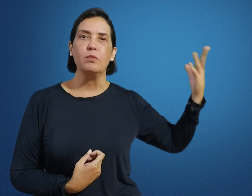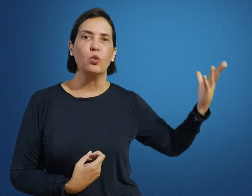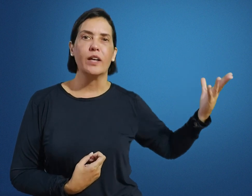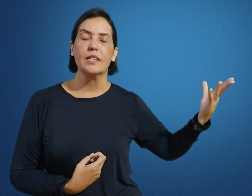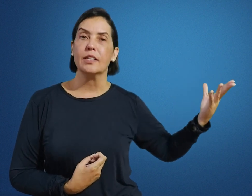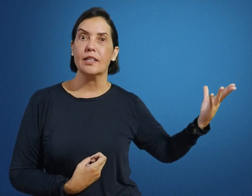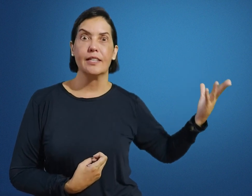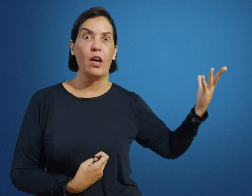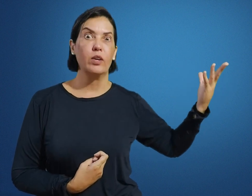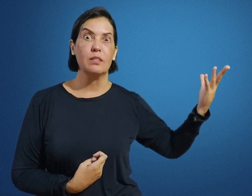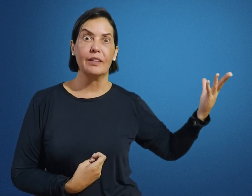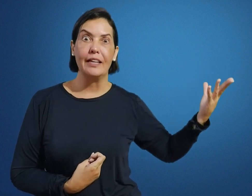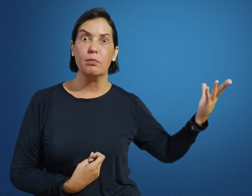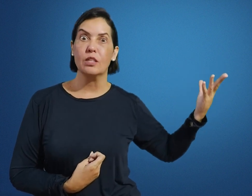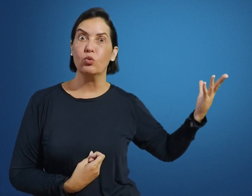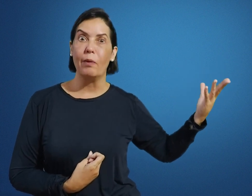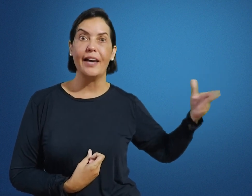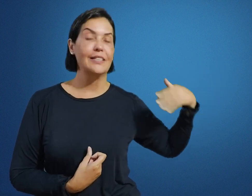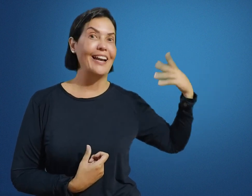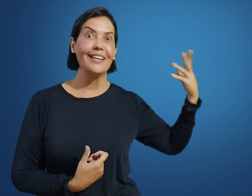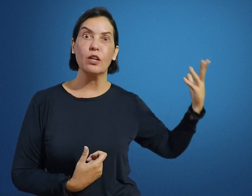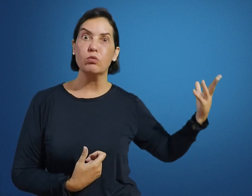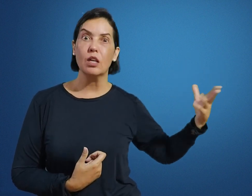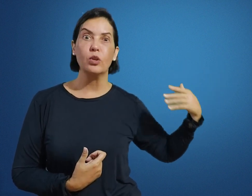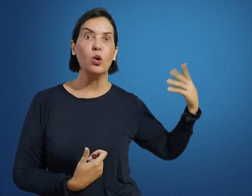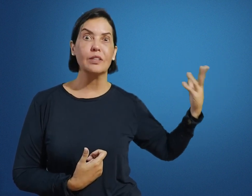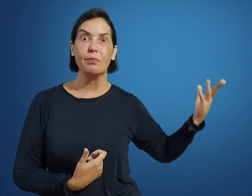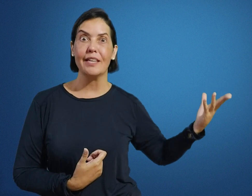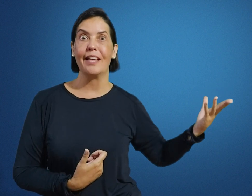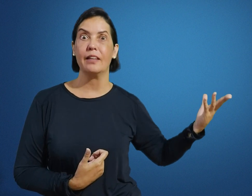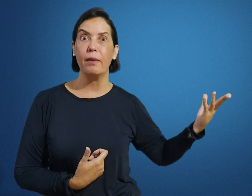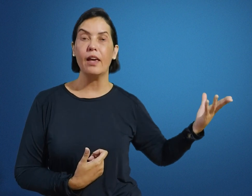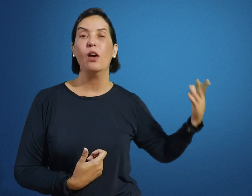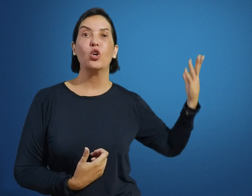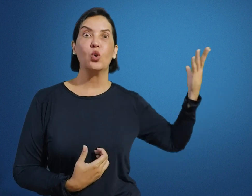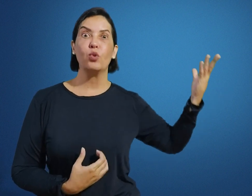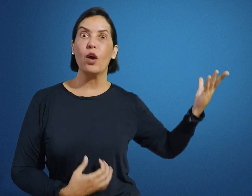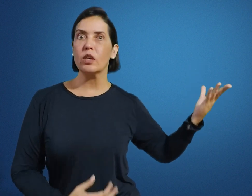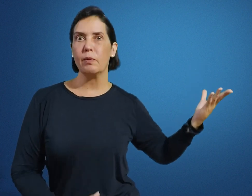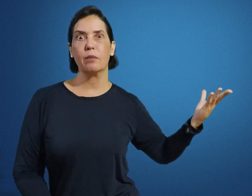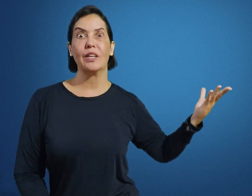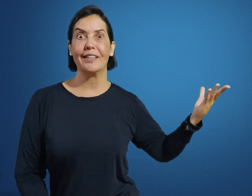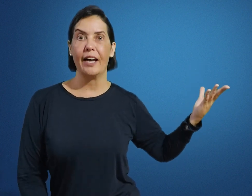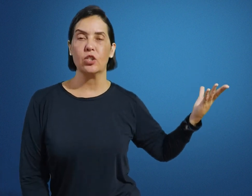.456, que é reconhecimento da Libras e tudo mais, da Lei da Inclusão e outras mais da LDB, onde houve um reconhecimento da modalidade